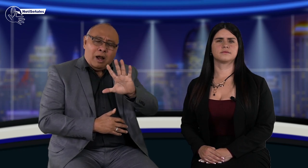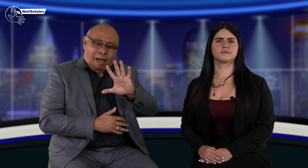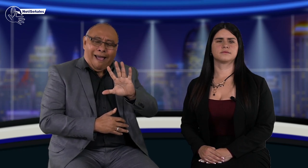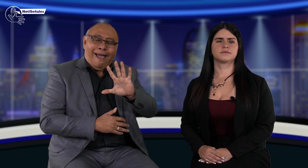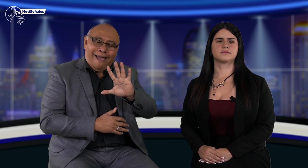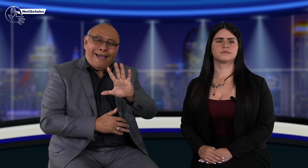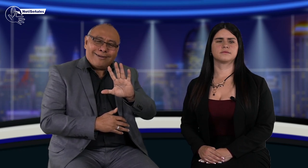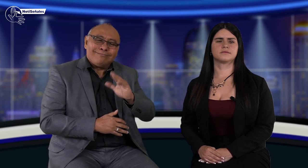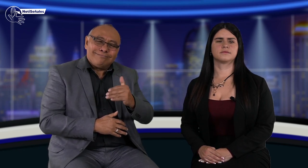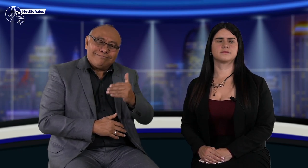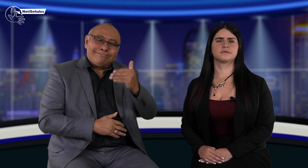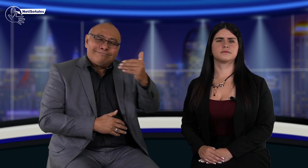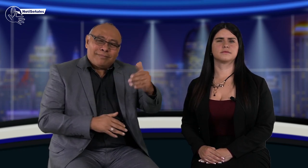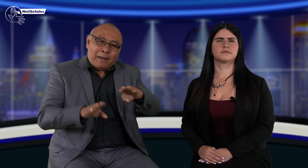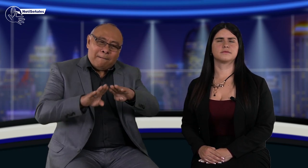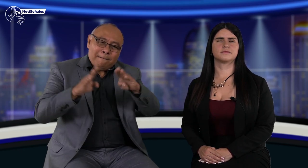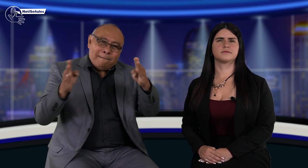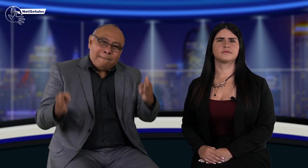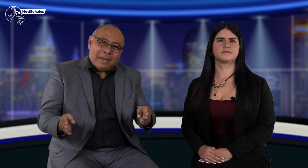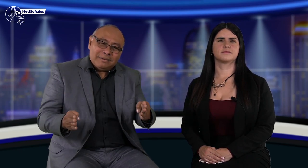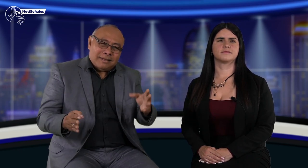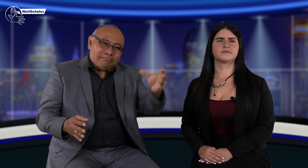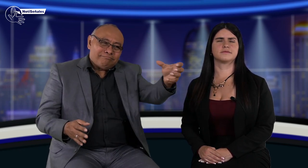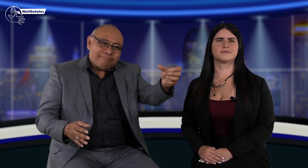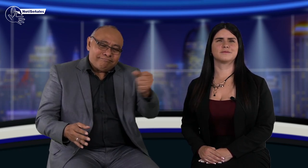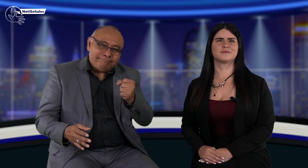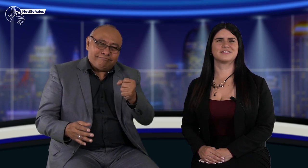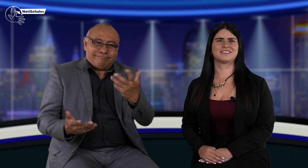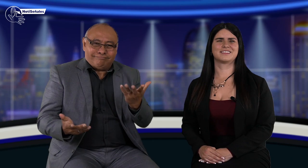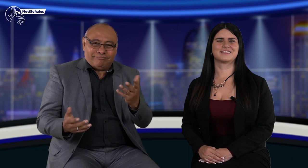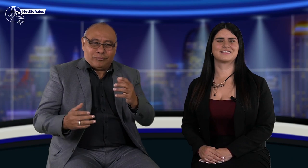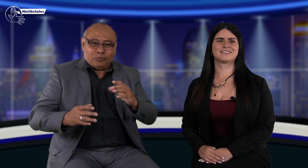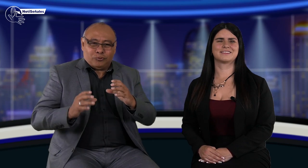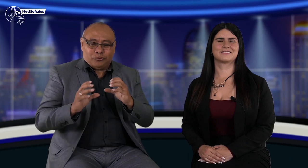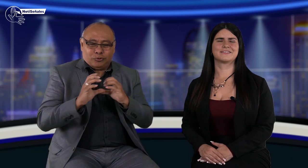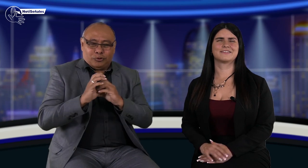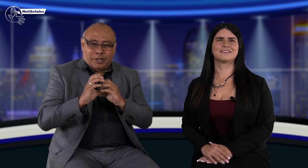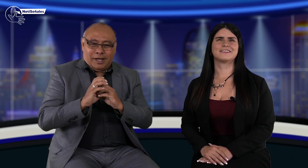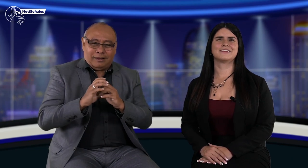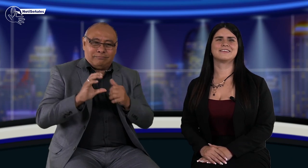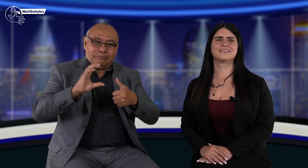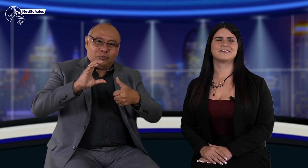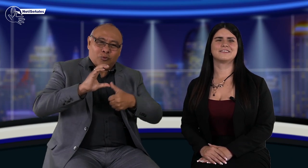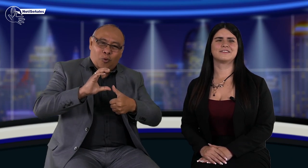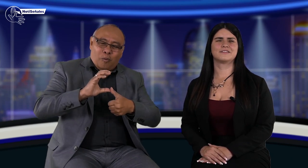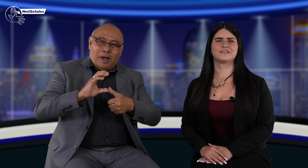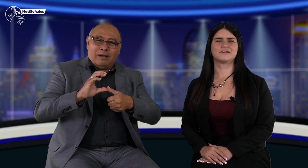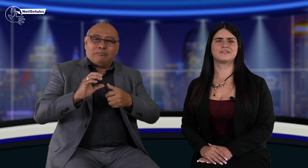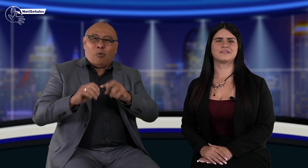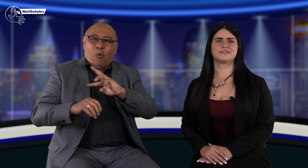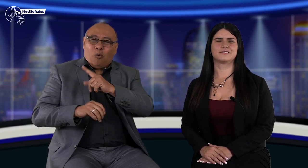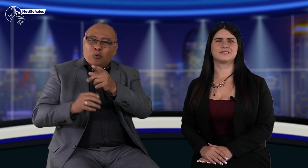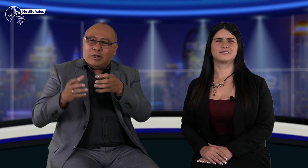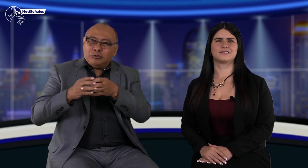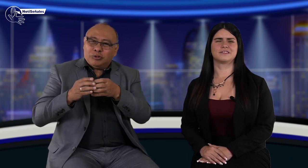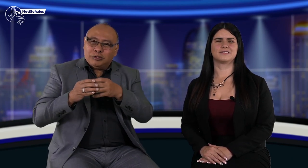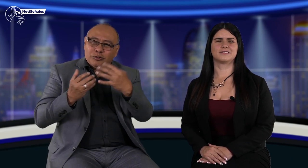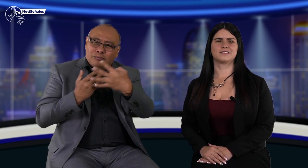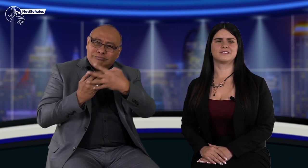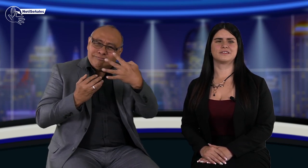podemos tener eco a nivel nacional? Ya en otro momento tendremos una mesa distrital donde asociaciones de personas sordas como la Sociedad de Sordos de Bogotá,